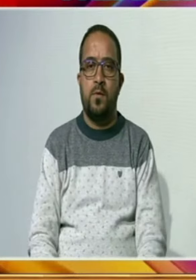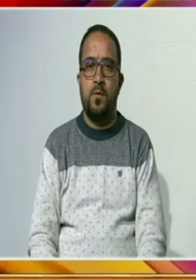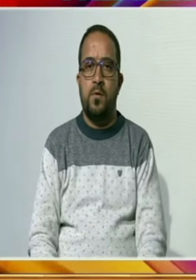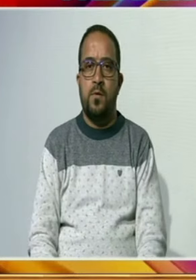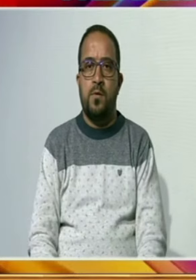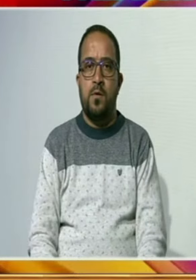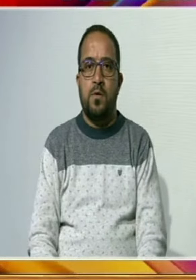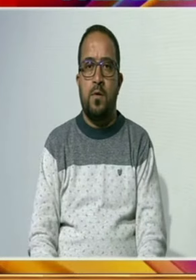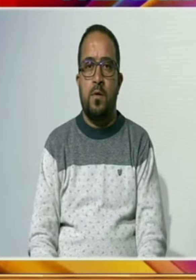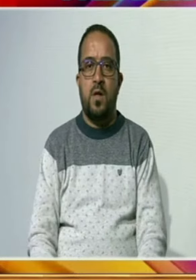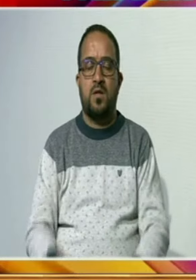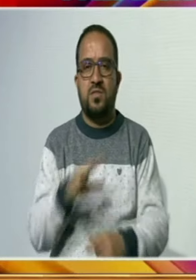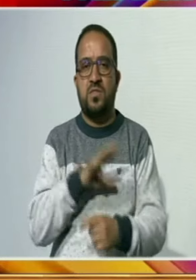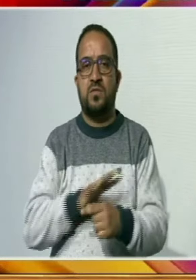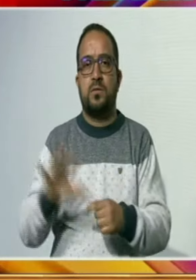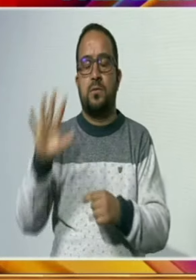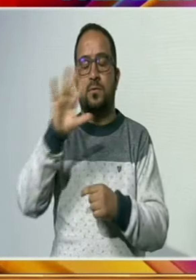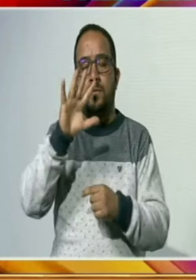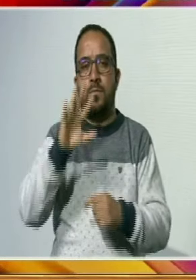کیونکہ اس خطے میں